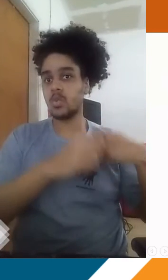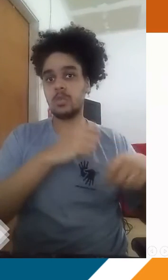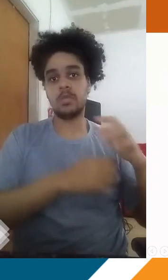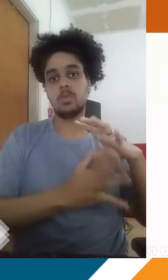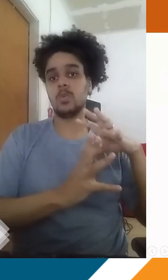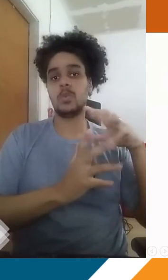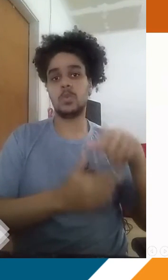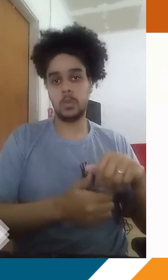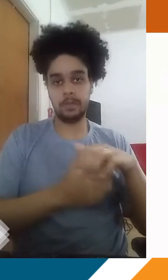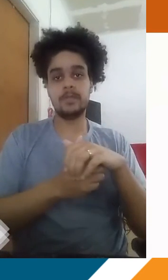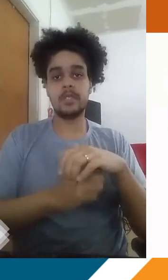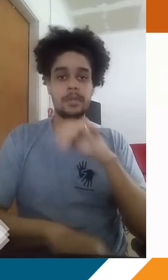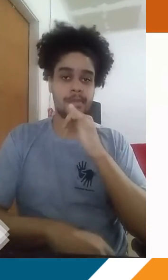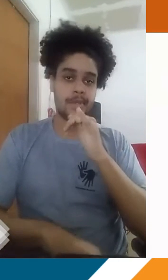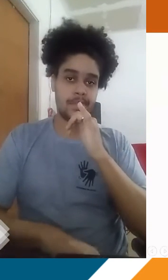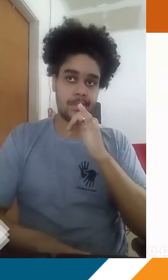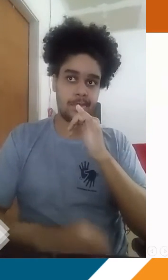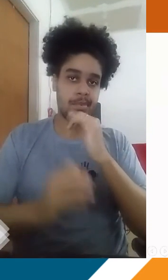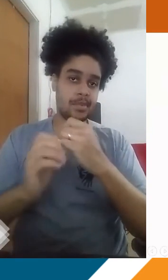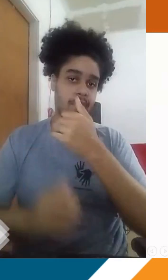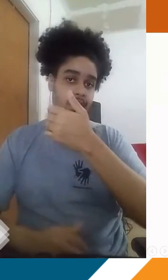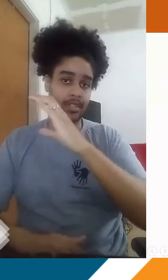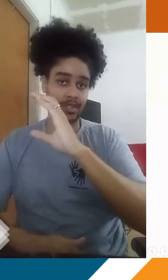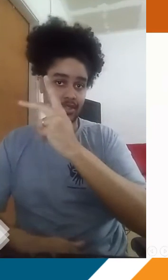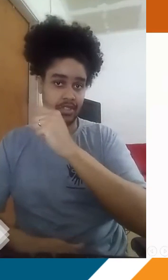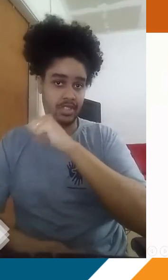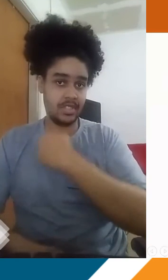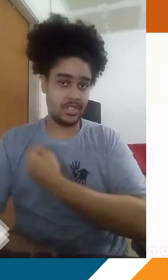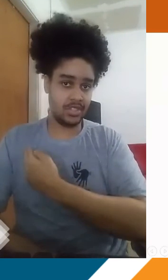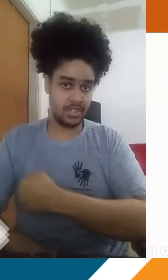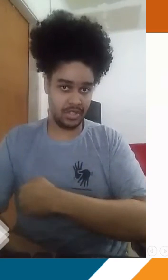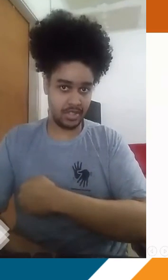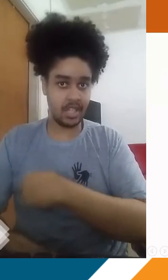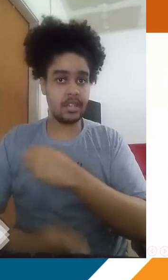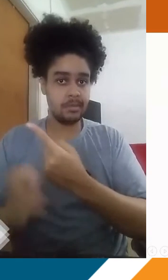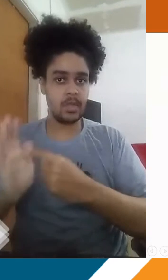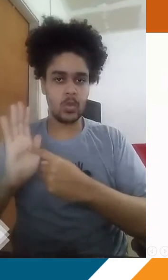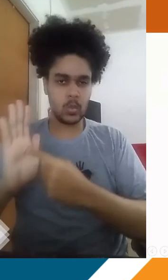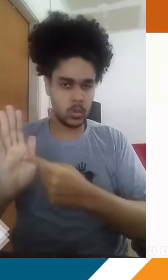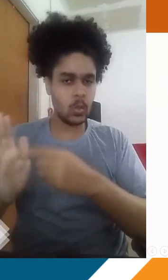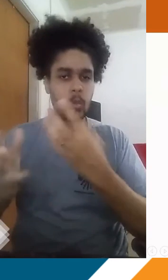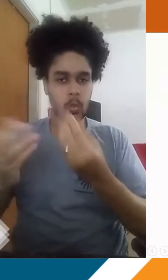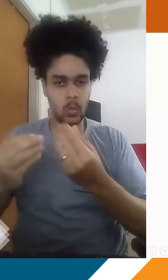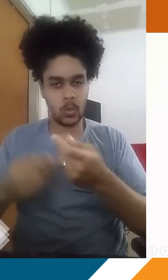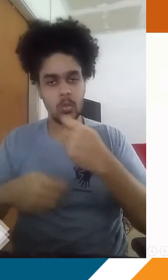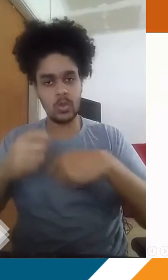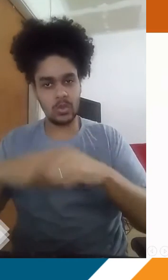economias do mundo, né? Eu trouxe aí um exemplo pra vocês específico do caso da China, né? Que tem se destacado muito no cenário